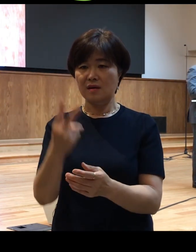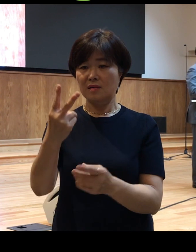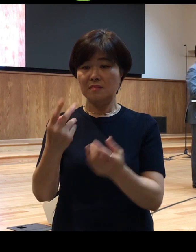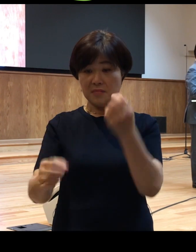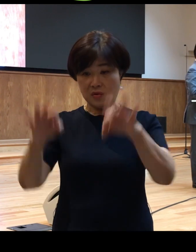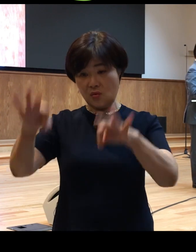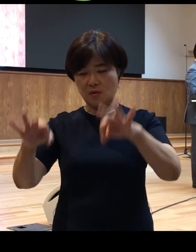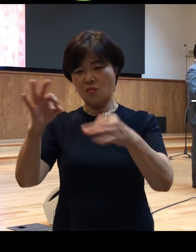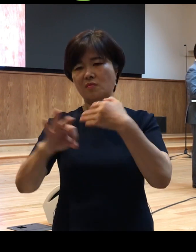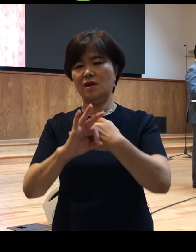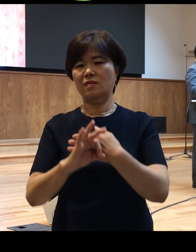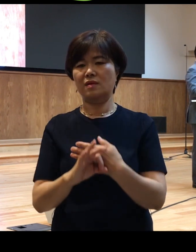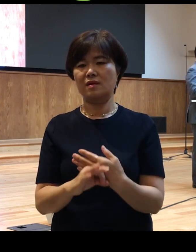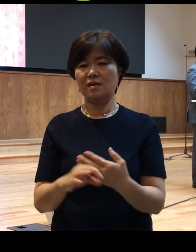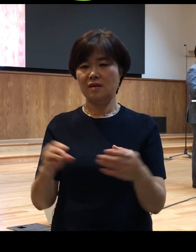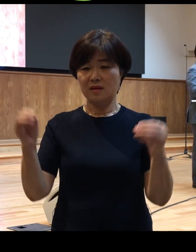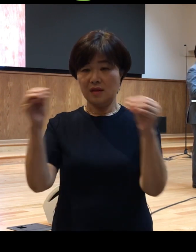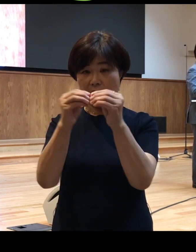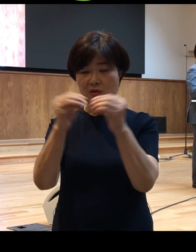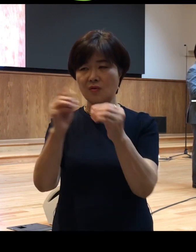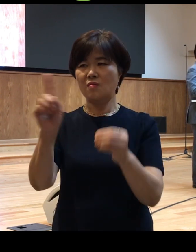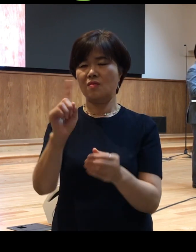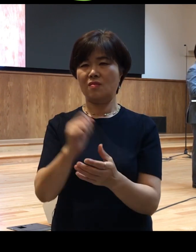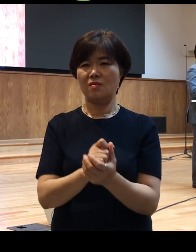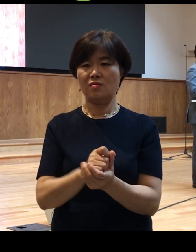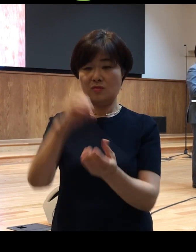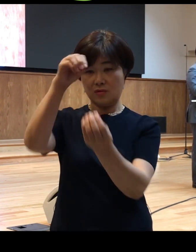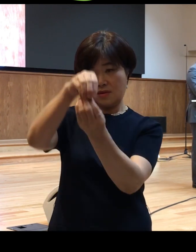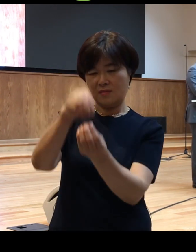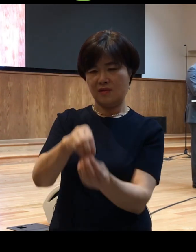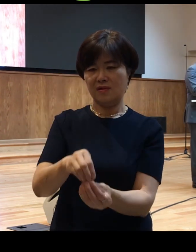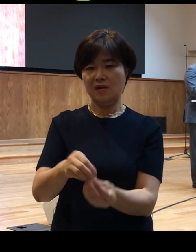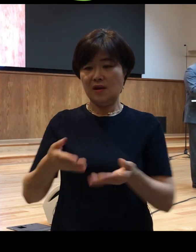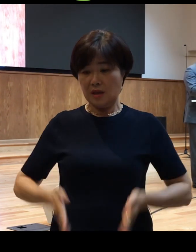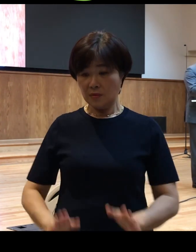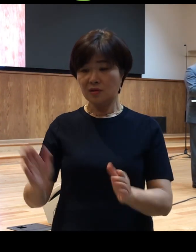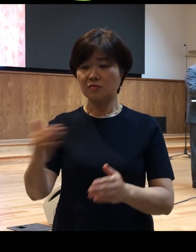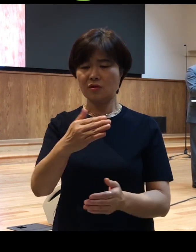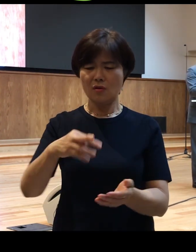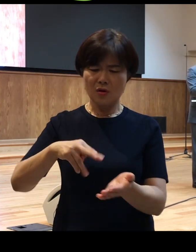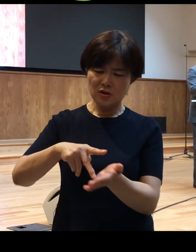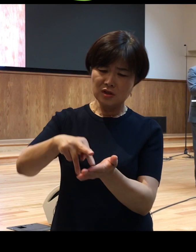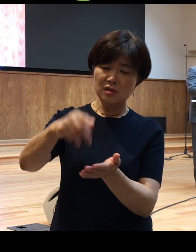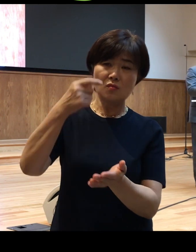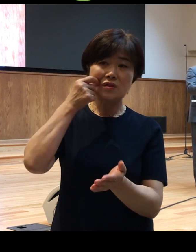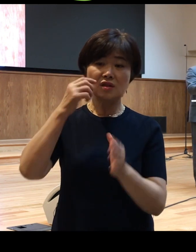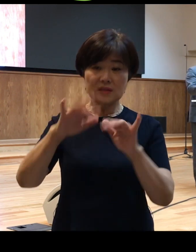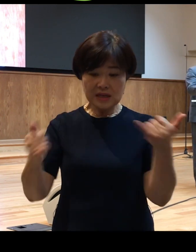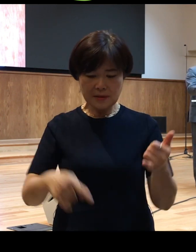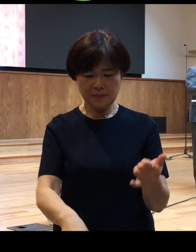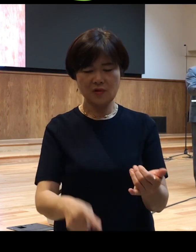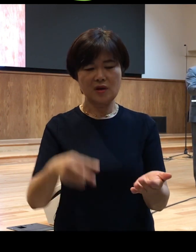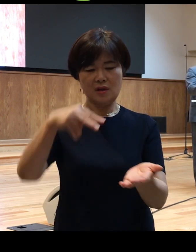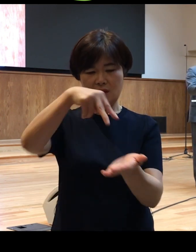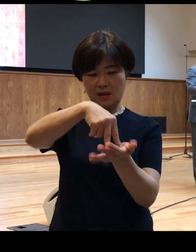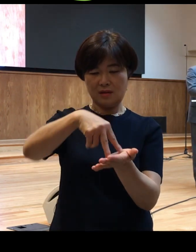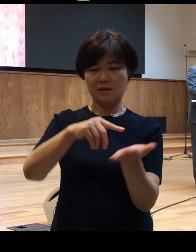닮은 것이 첫째는 나면서부터 걷지 못하던 사람이 등장하는 것이 닮았고요 그뿐만 아니라